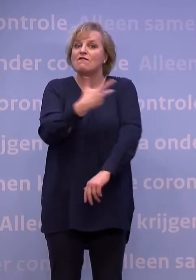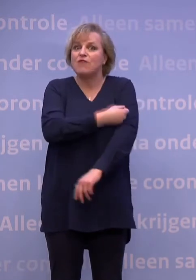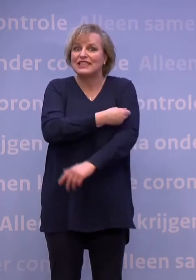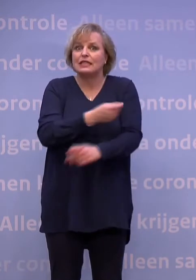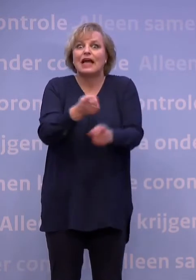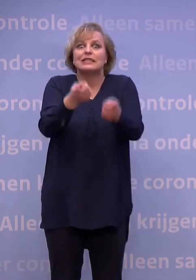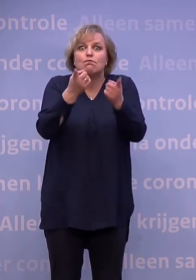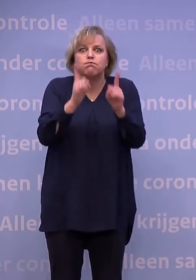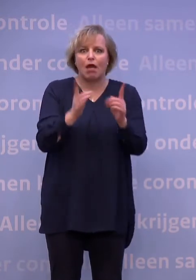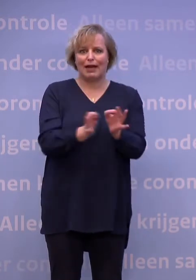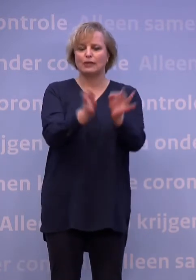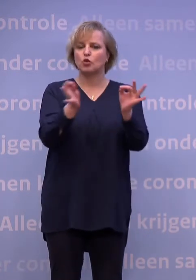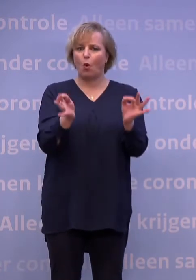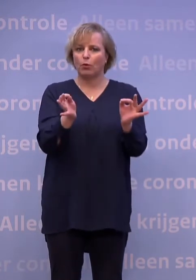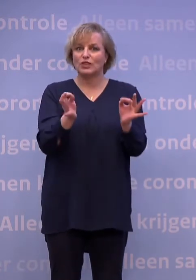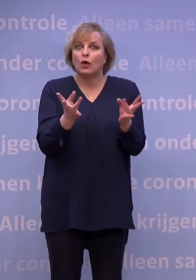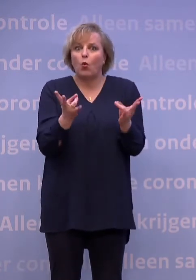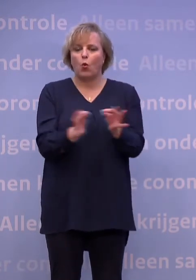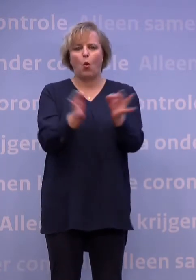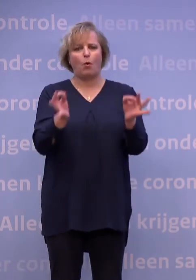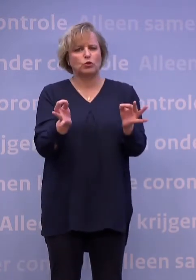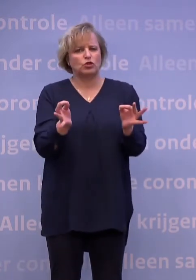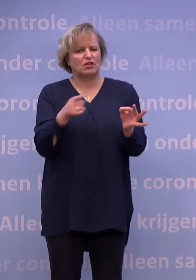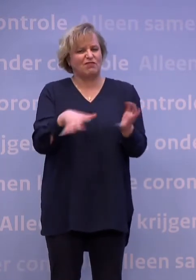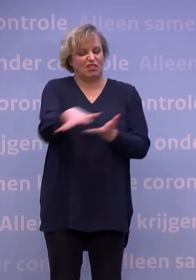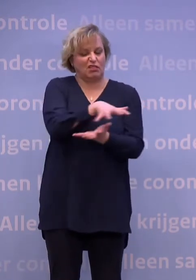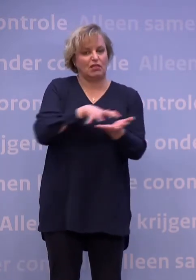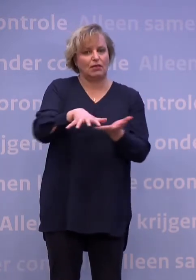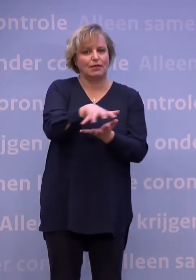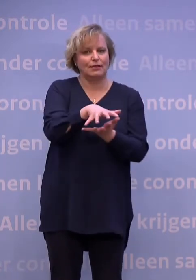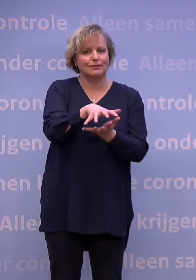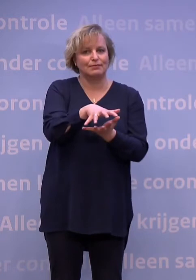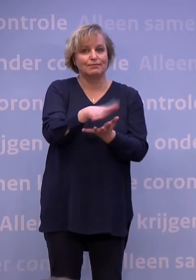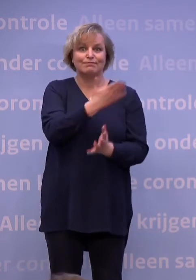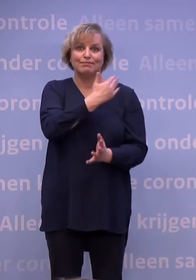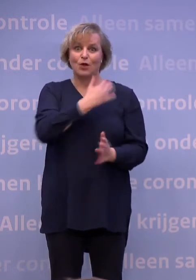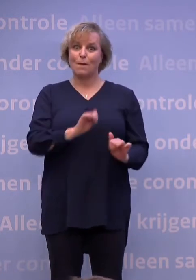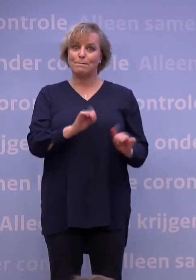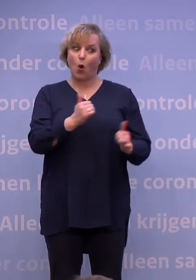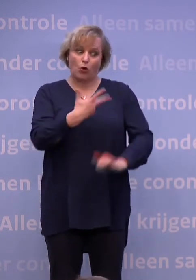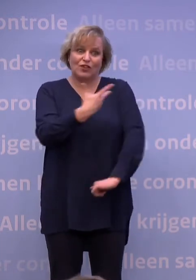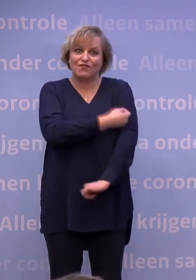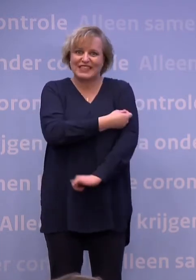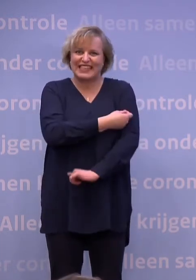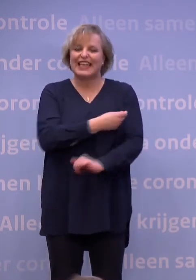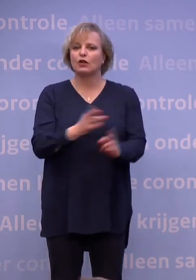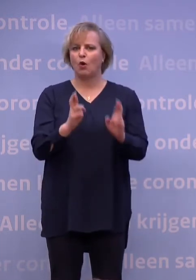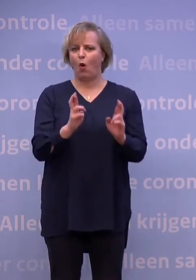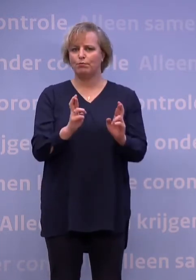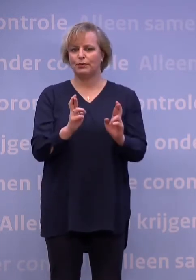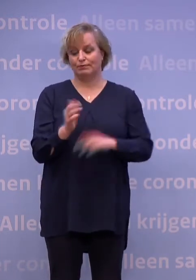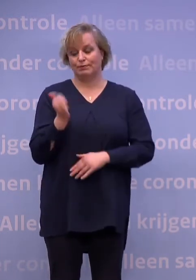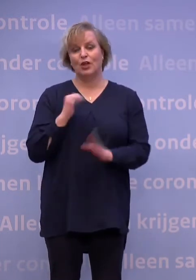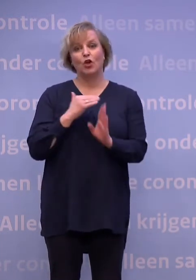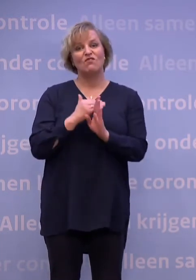we in handen hebben om uit deze ellende te komen. En dat we zijn begonnen met vaccineren geeft hoop. Afgelopen woensdag